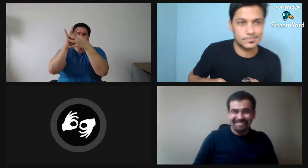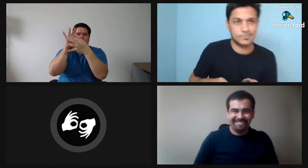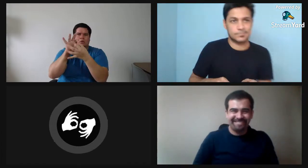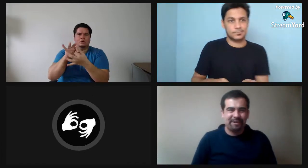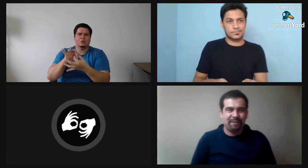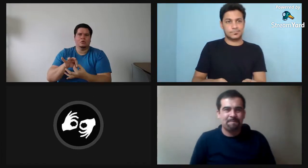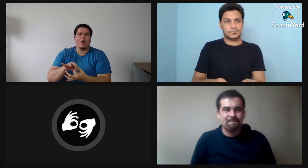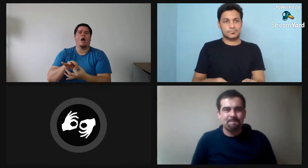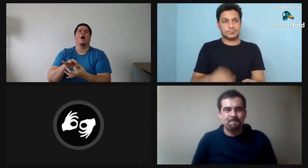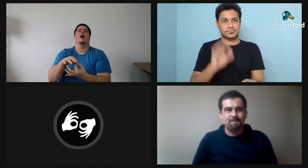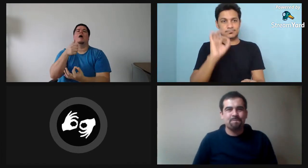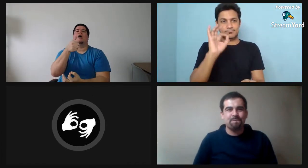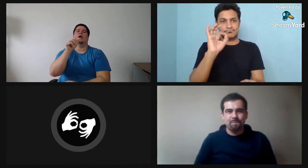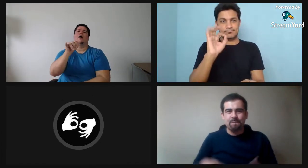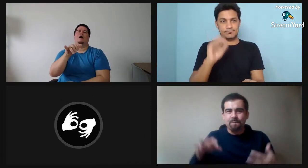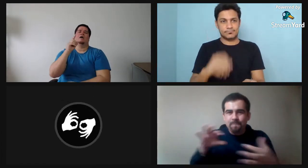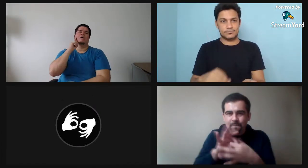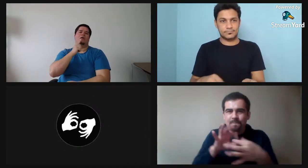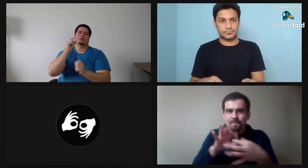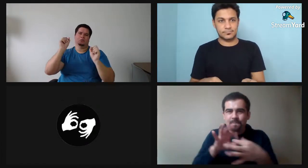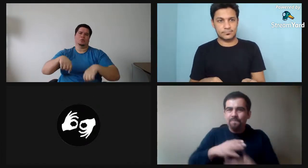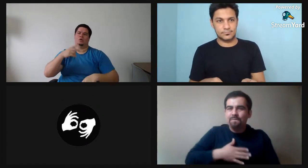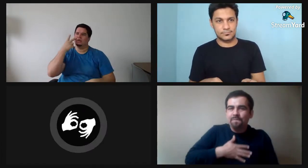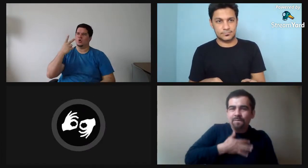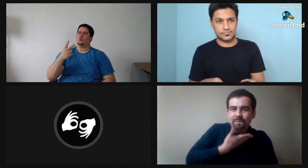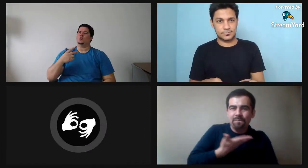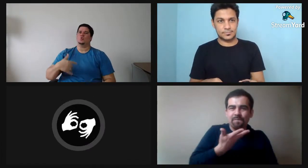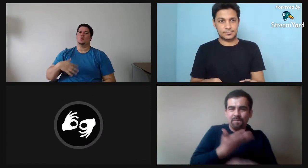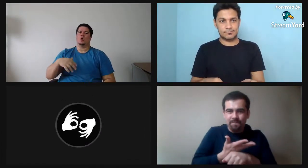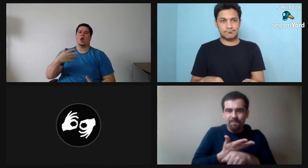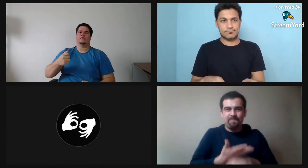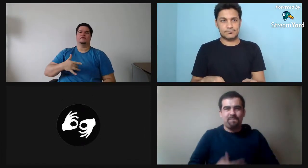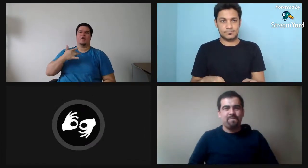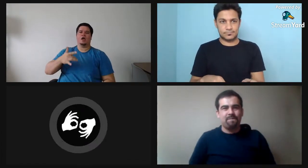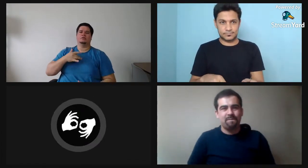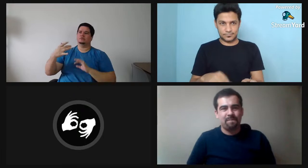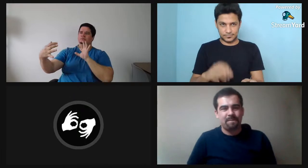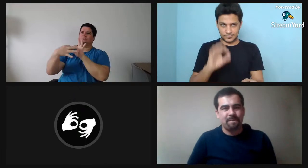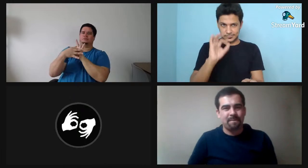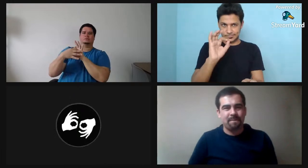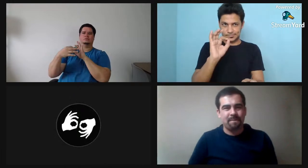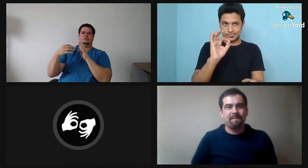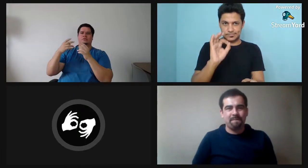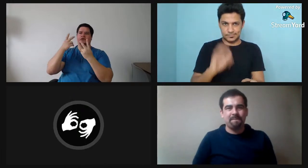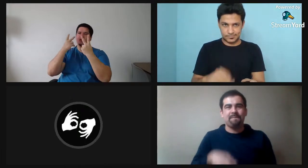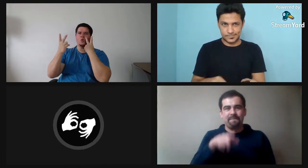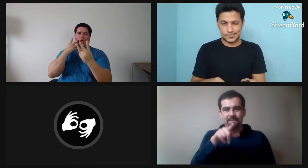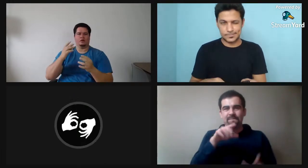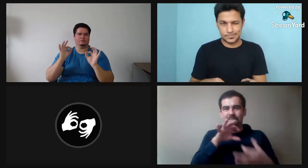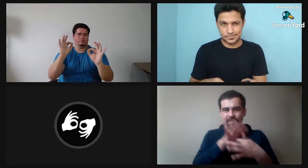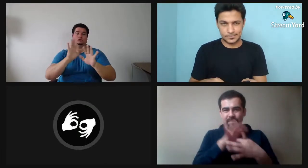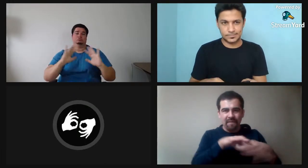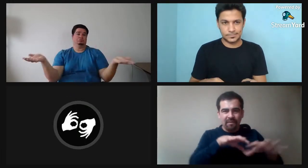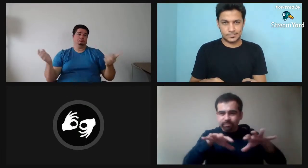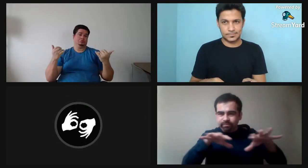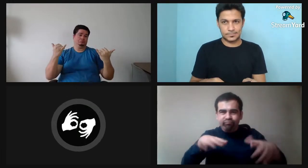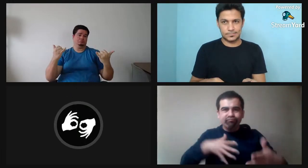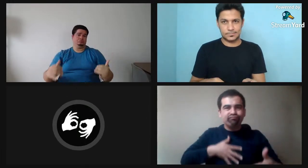asociar la expresión a este objeto. Se entiende. Y se entiende que es el objeto. Bueno, en realidad las personas sordas